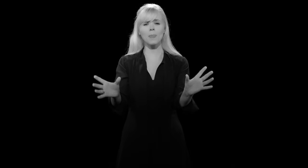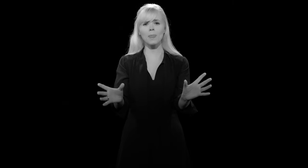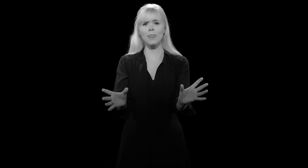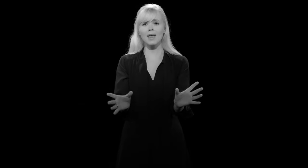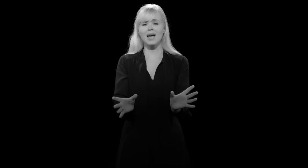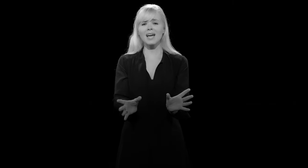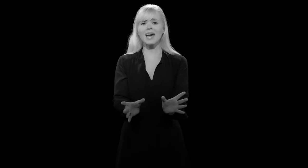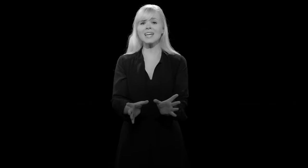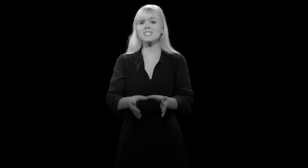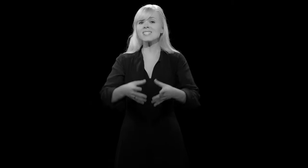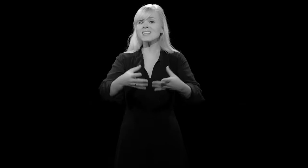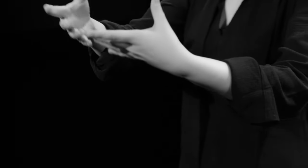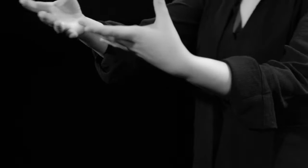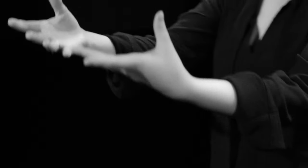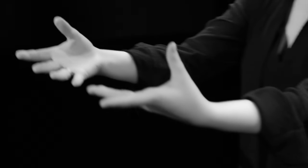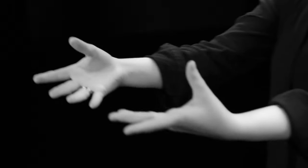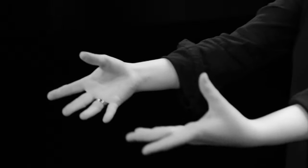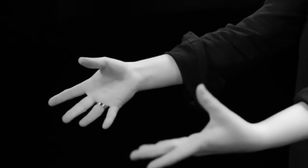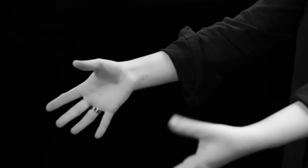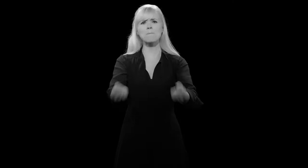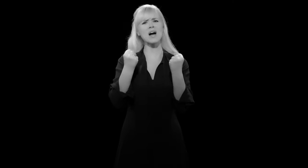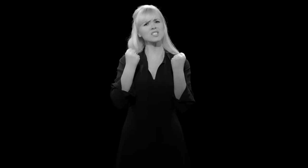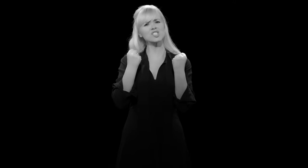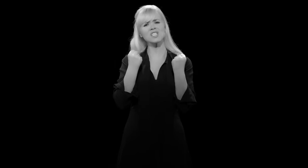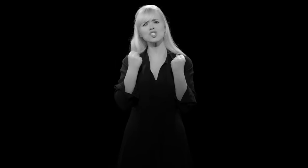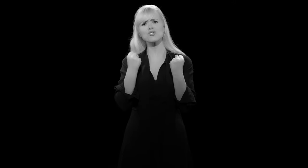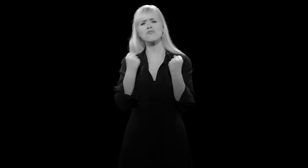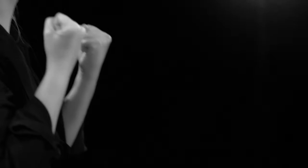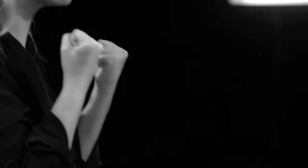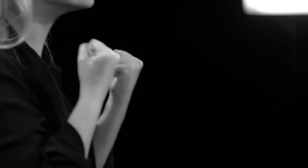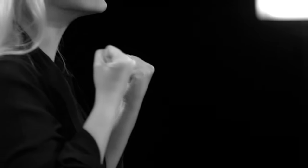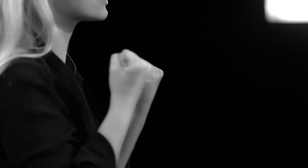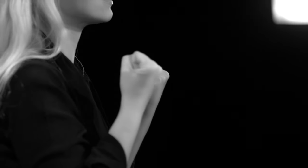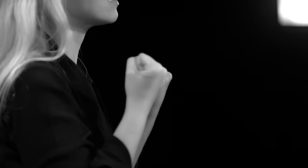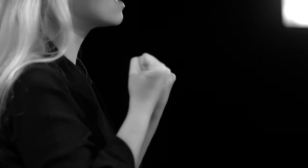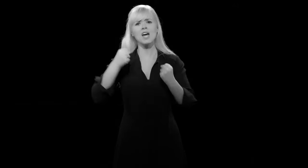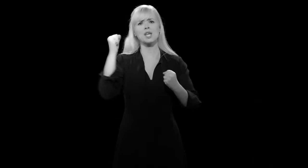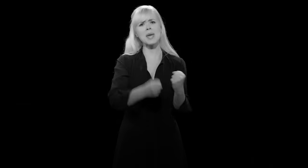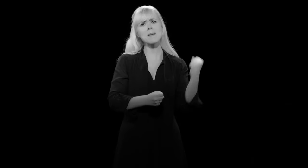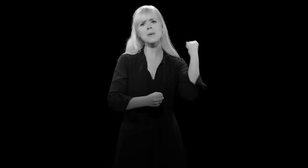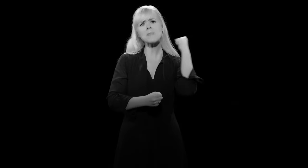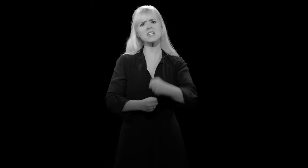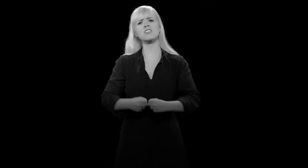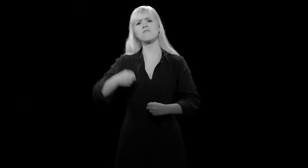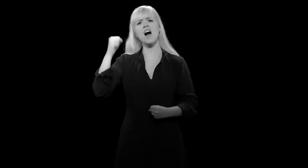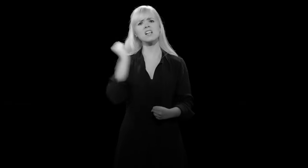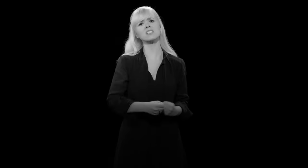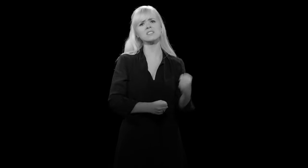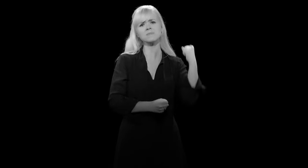Grenze nieder Ballen sich zu Fäusten, nehmen mit Gewalt